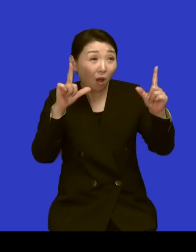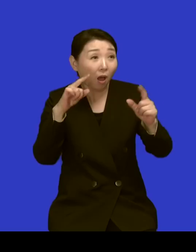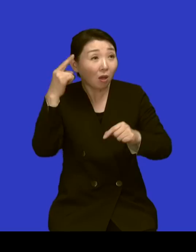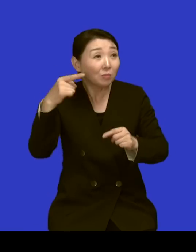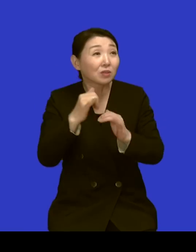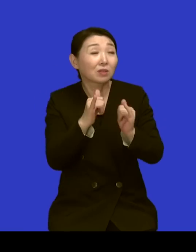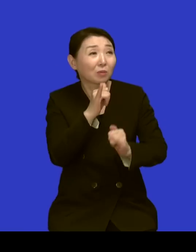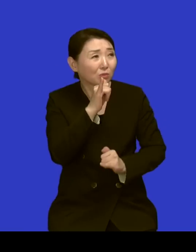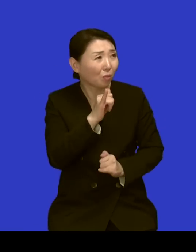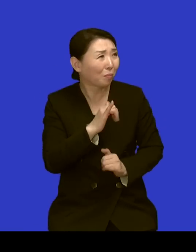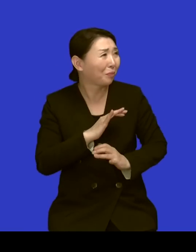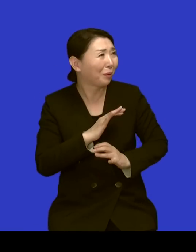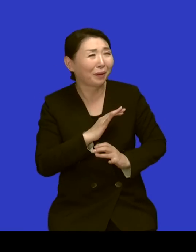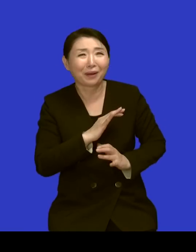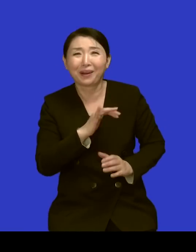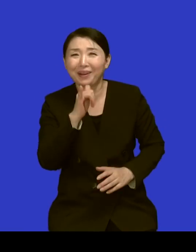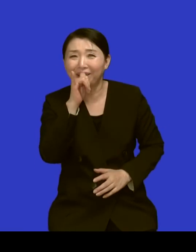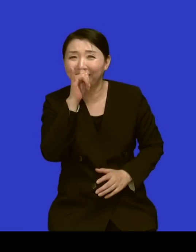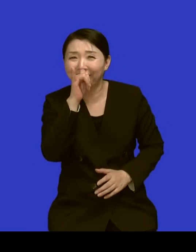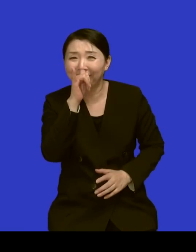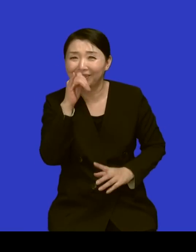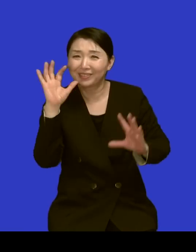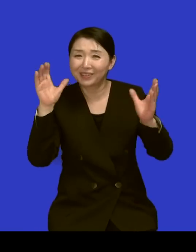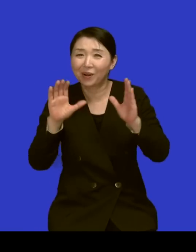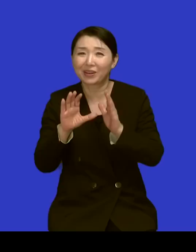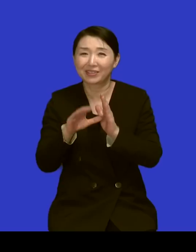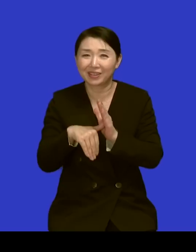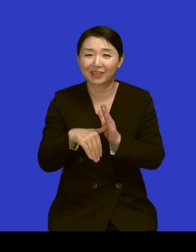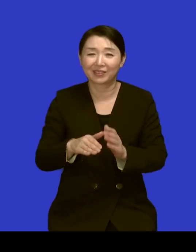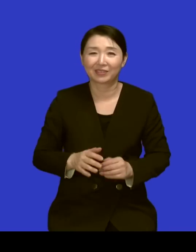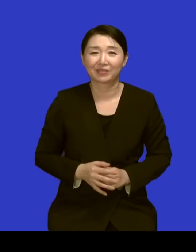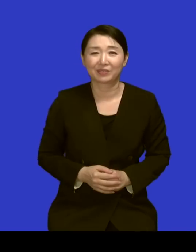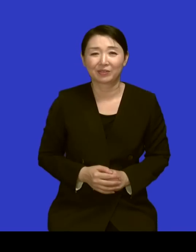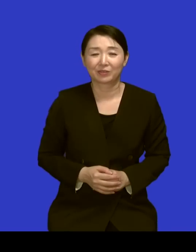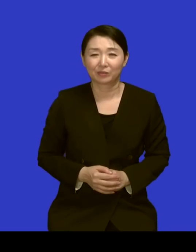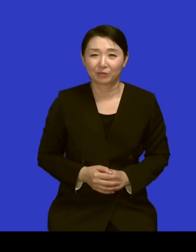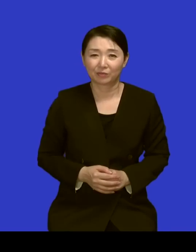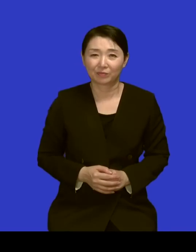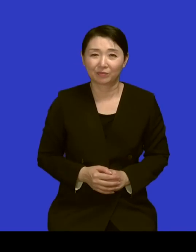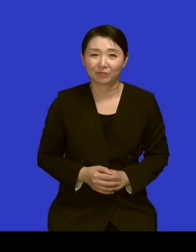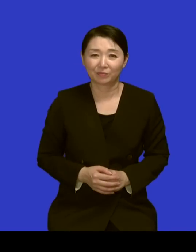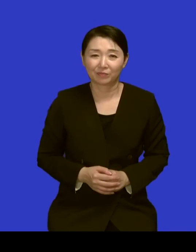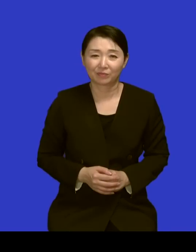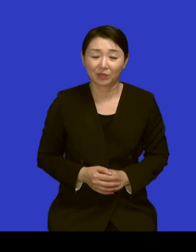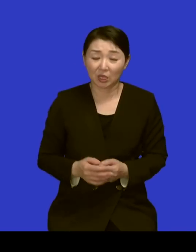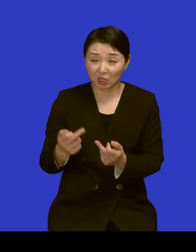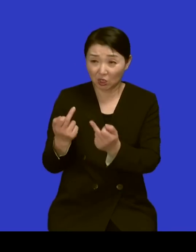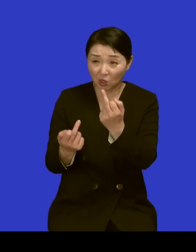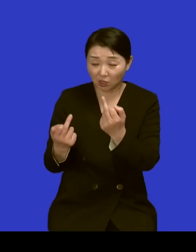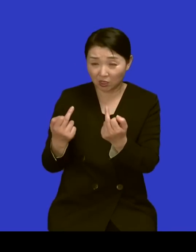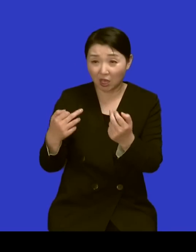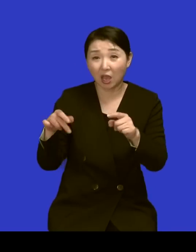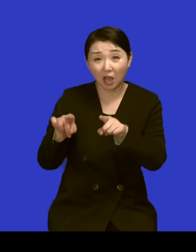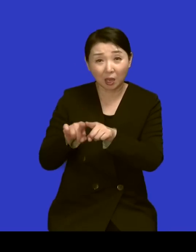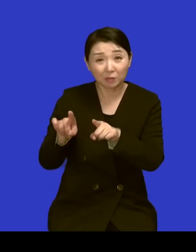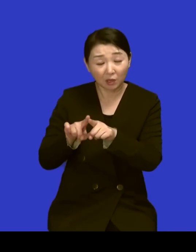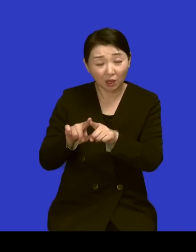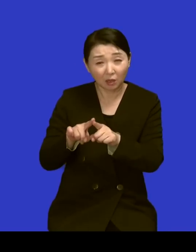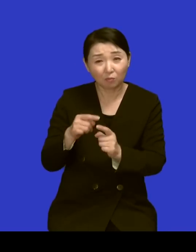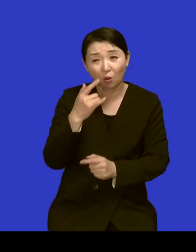아 그럼 오히려 또 어린 시절에 네 좀 형제들끼리 아버님 어머님은 물론 헌신을 하시지만 네 네 네 우리를